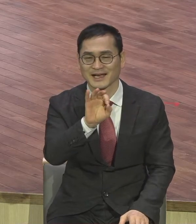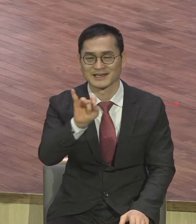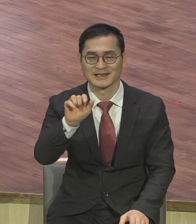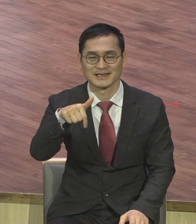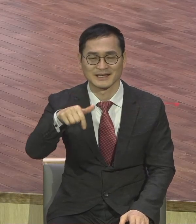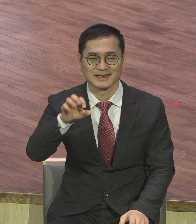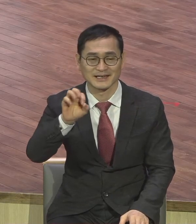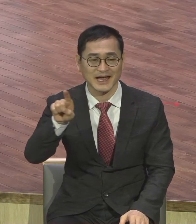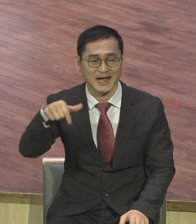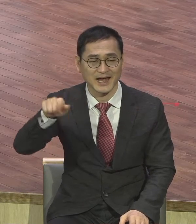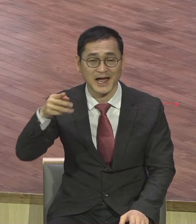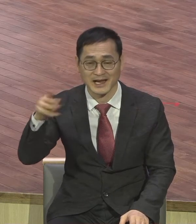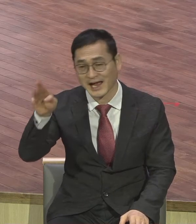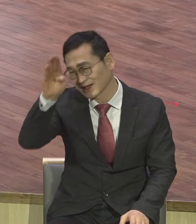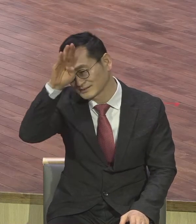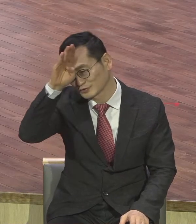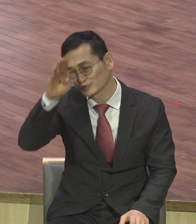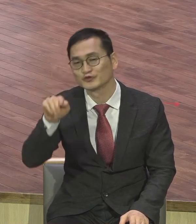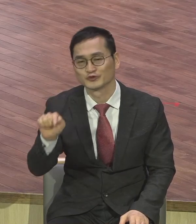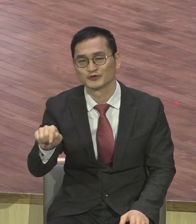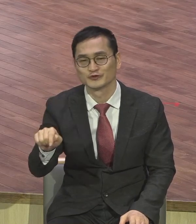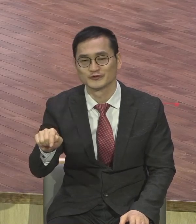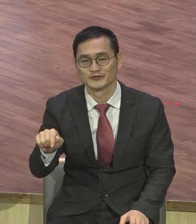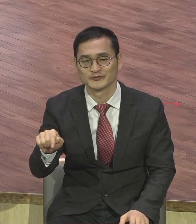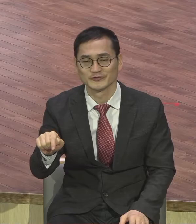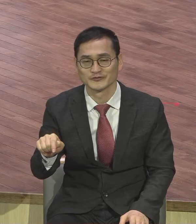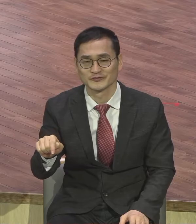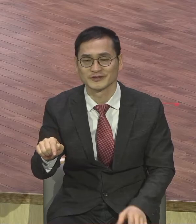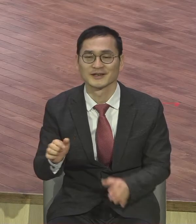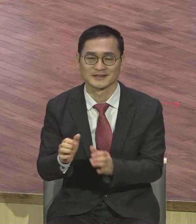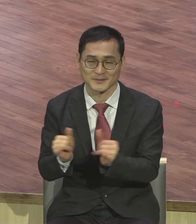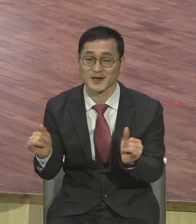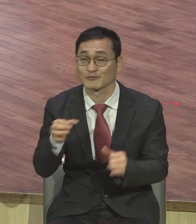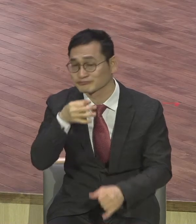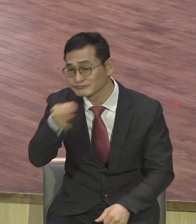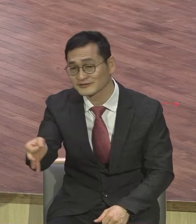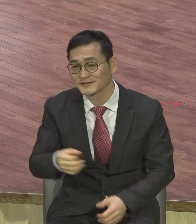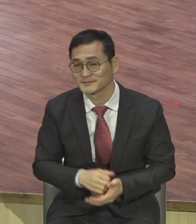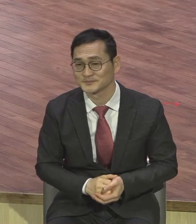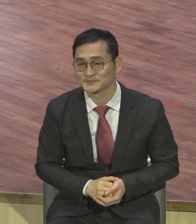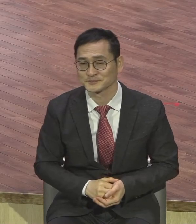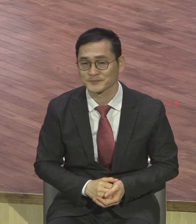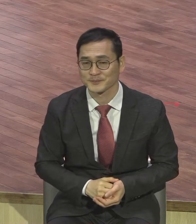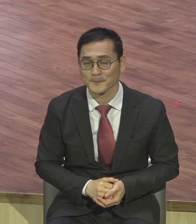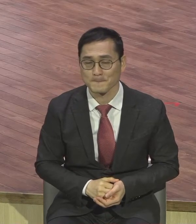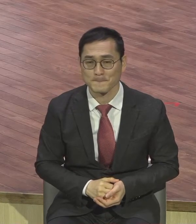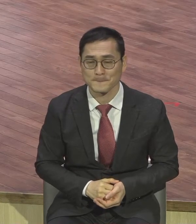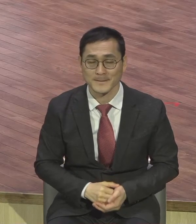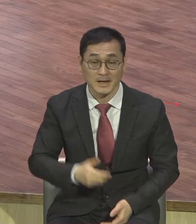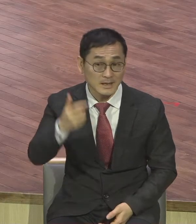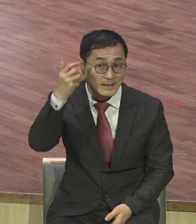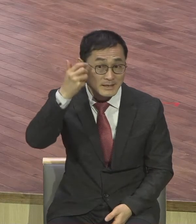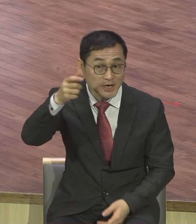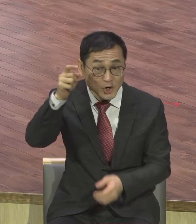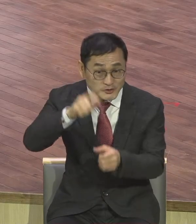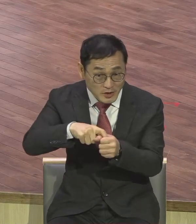사람이다. 그렇게 말을 합니다. 영적으로 영적인 삶에 있어서도 마찬가지입니다.